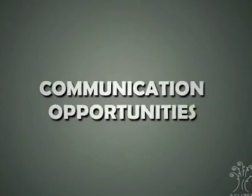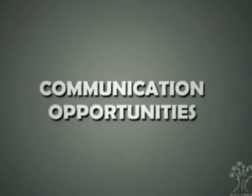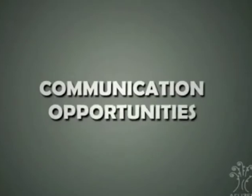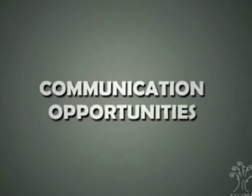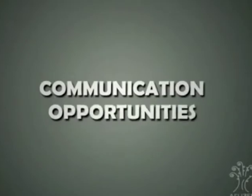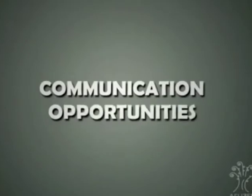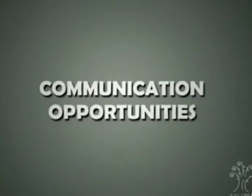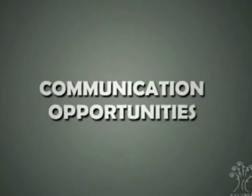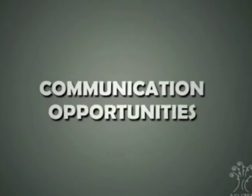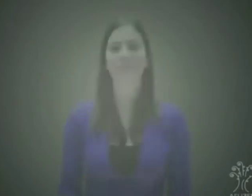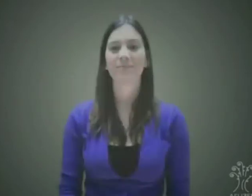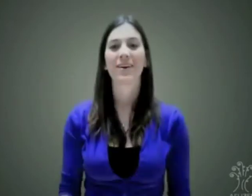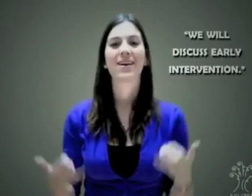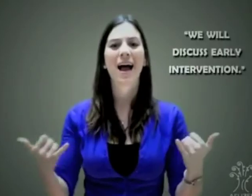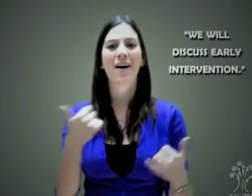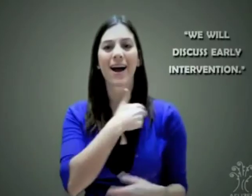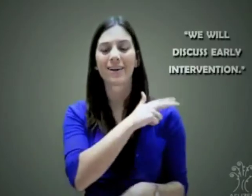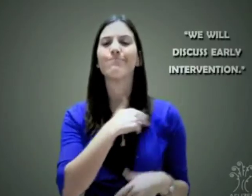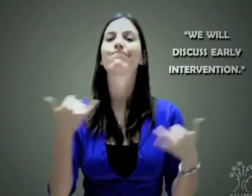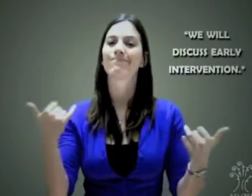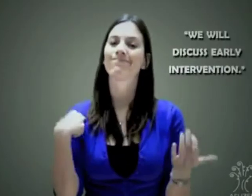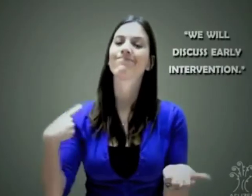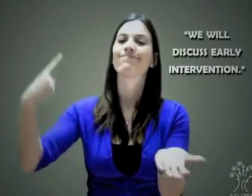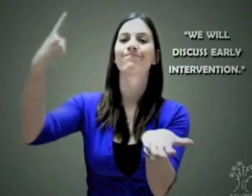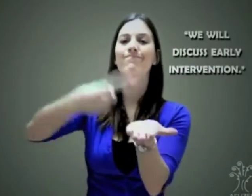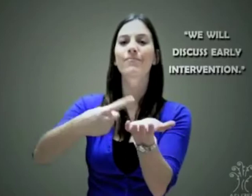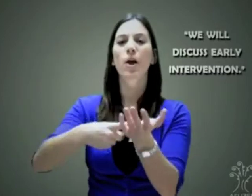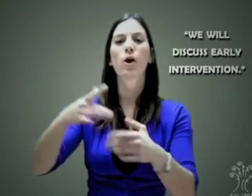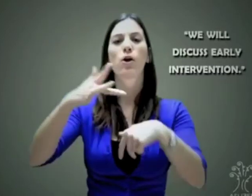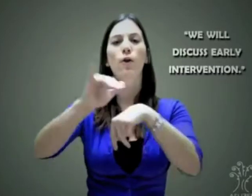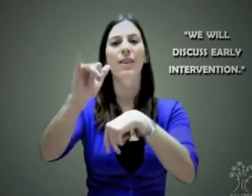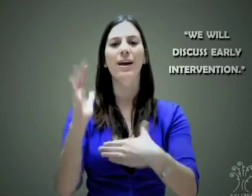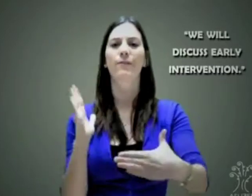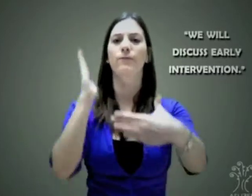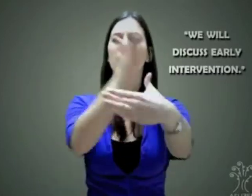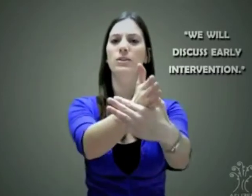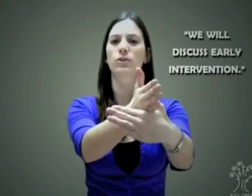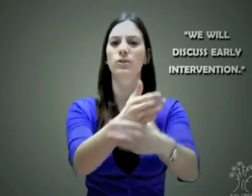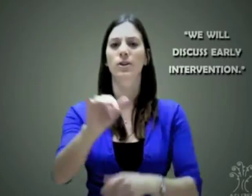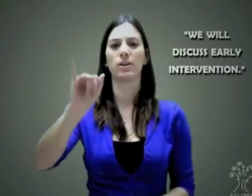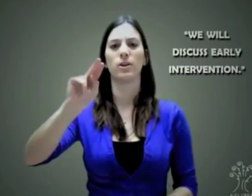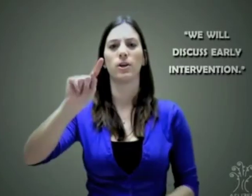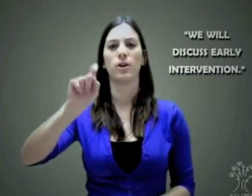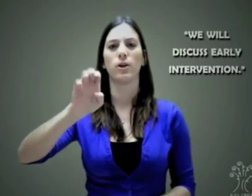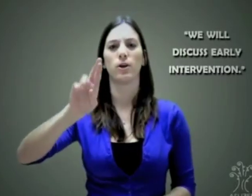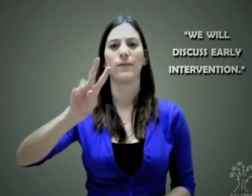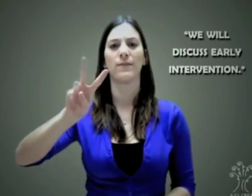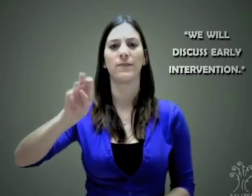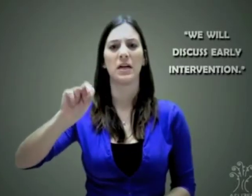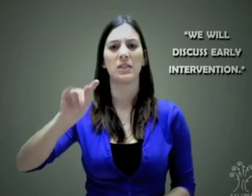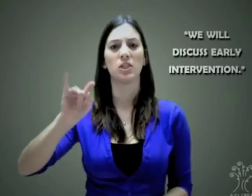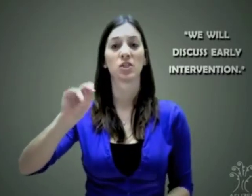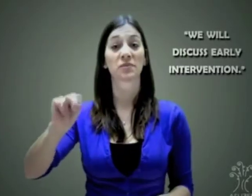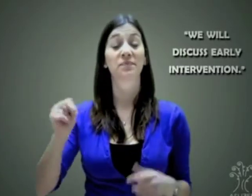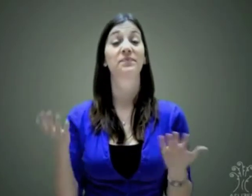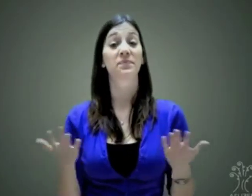les dice, vamos a hablar acerca de intervención temprana. Pero estos no son los únicos términos que deben cambiar. Intervención